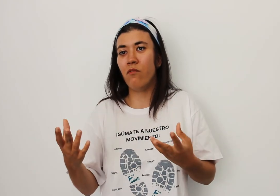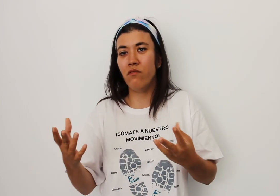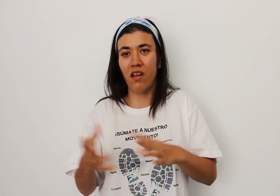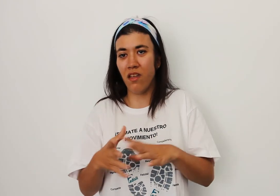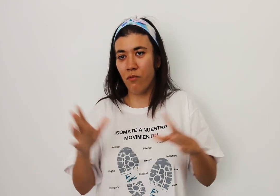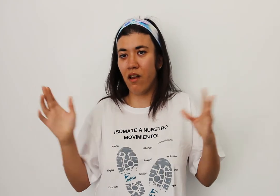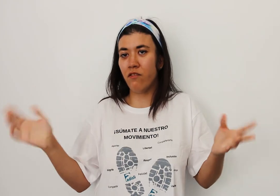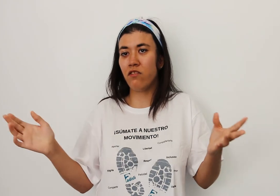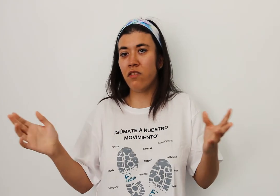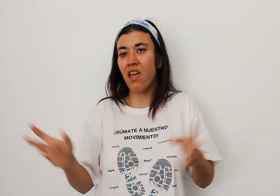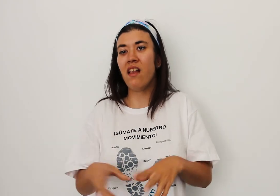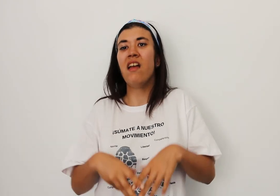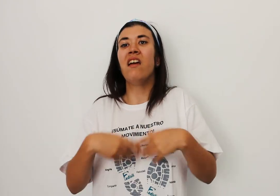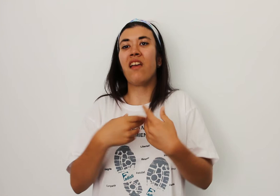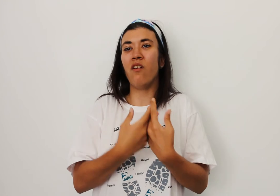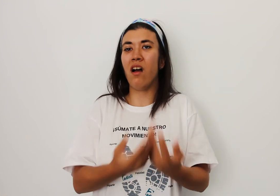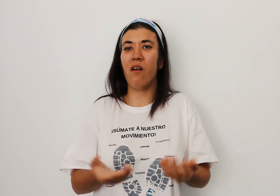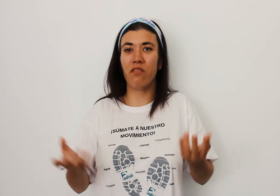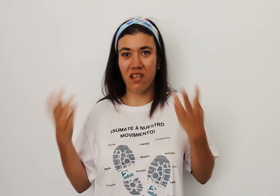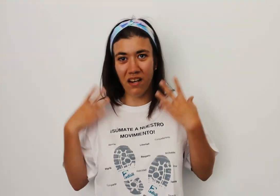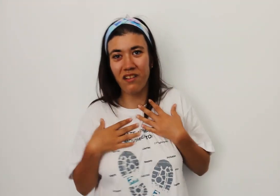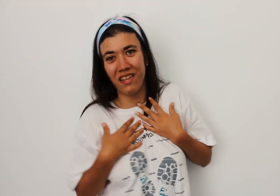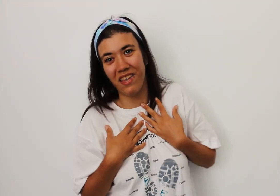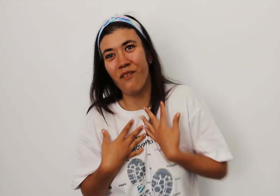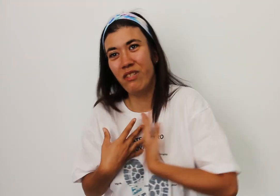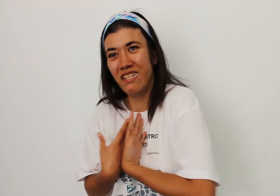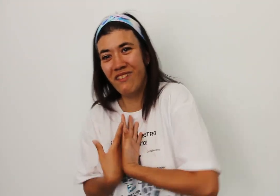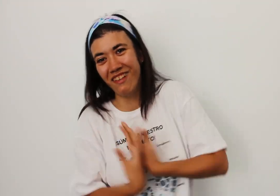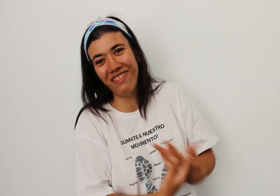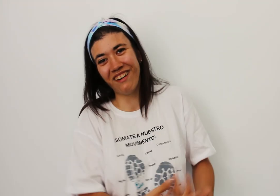voluntario por labor social que lo haga porque es algo que te llena muchísimo dentro.